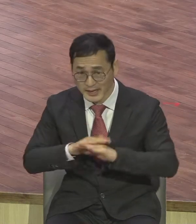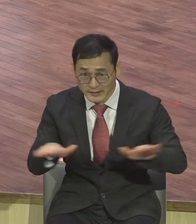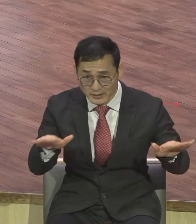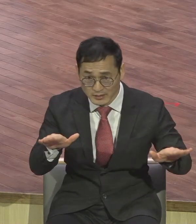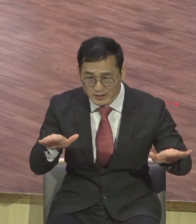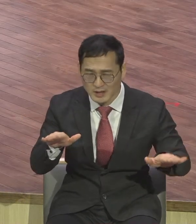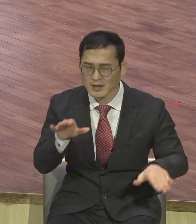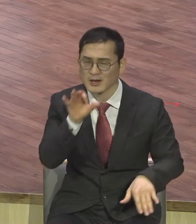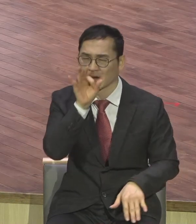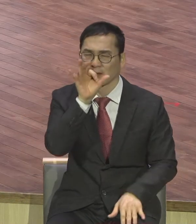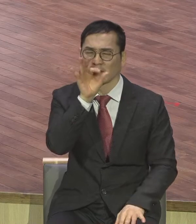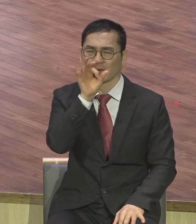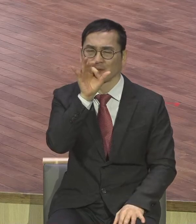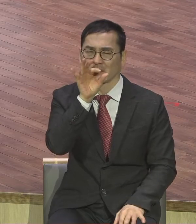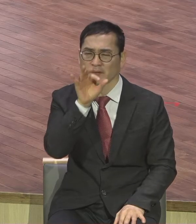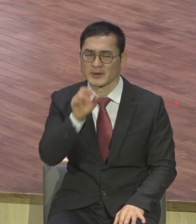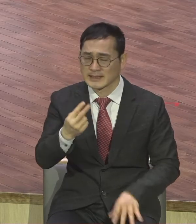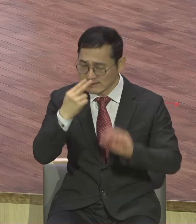여러분 사느냐 죽느냐 문제예요 이거 지금